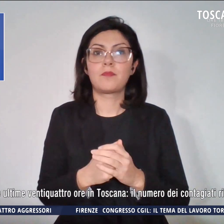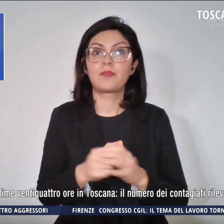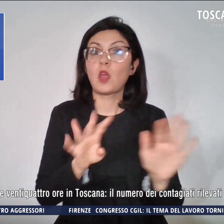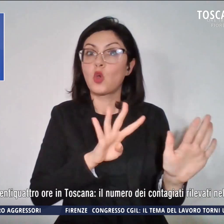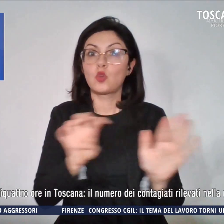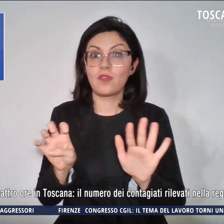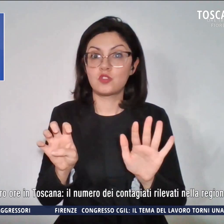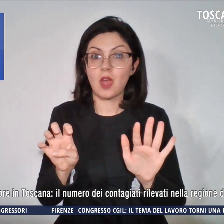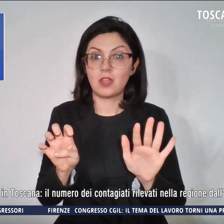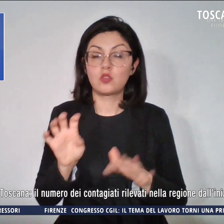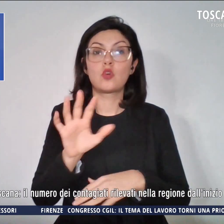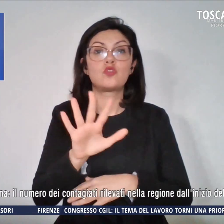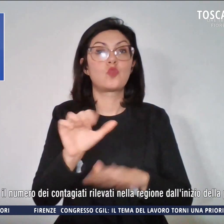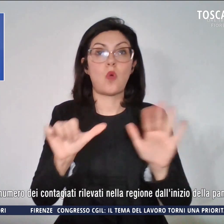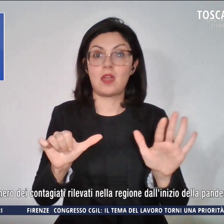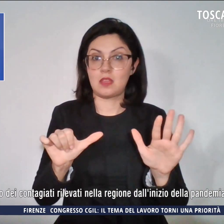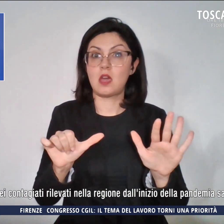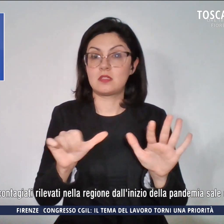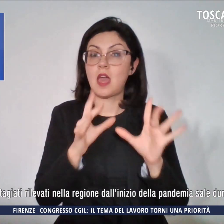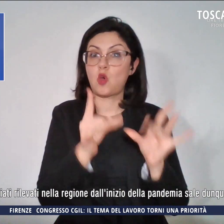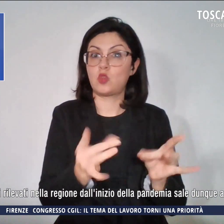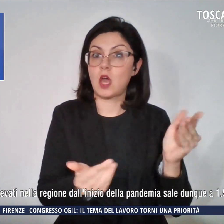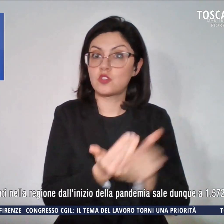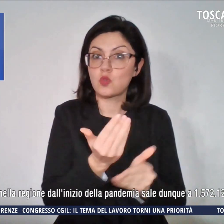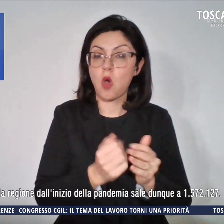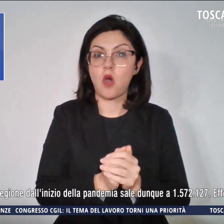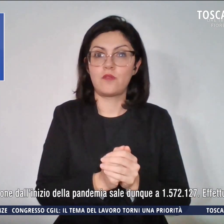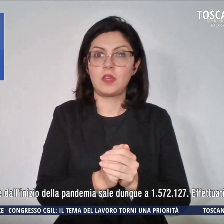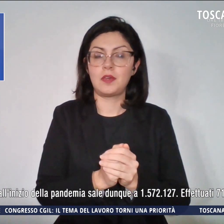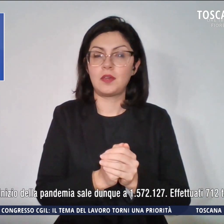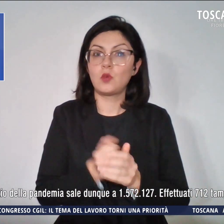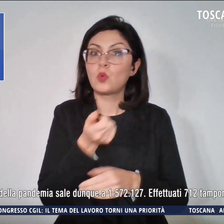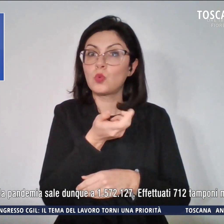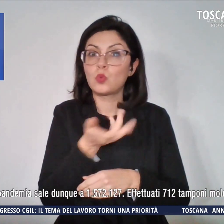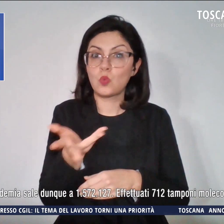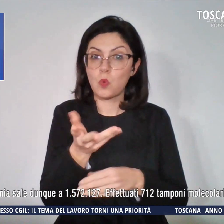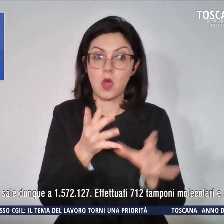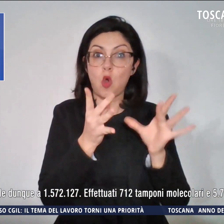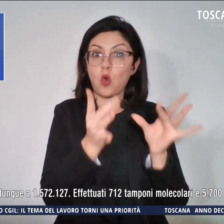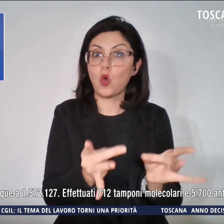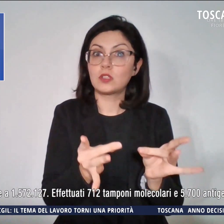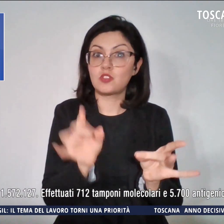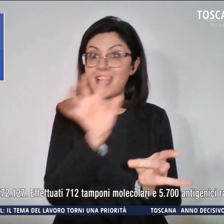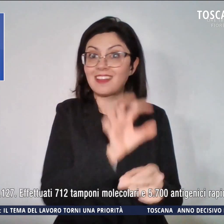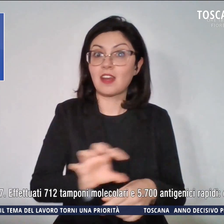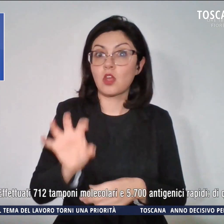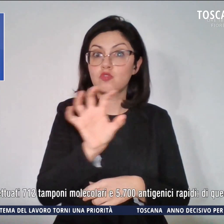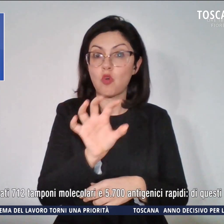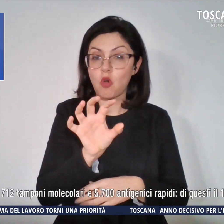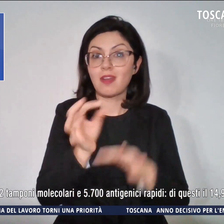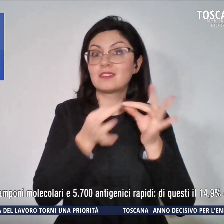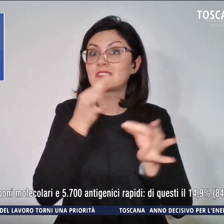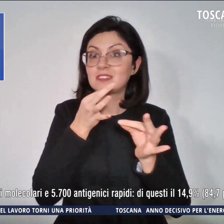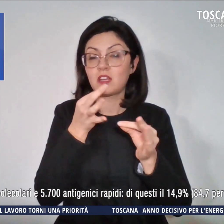956 nuovi positivi. Il numero dei contagiati rilevati nella regione sale dunque a